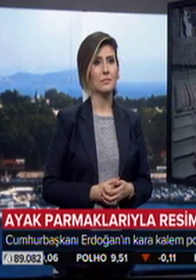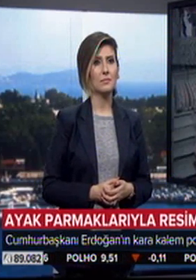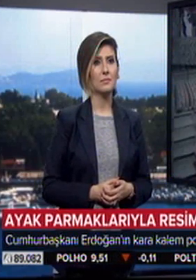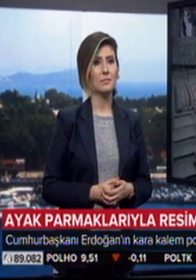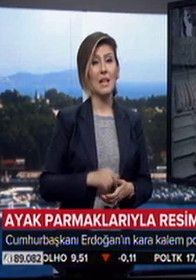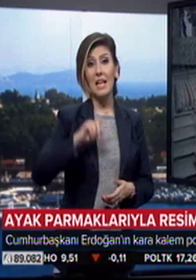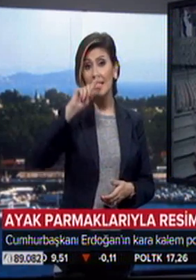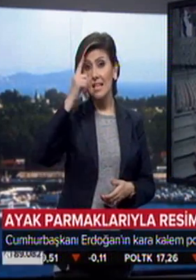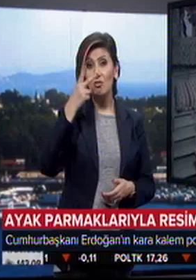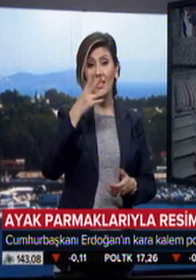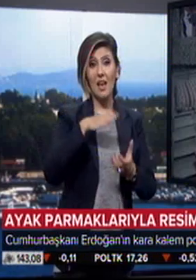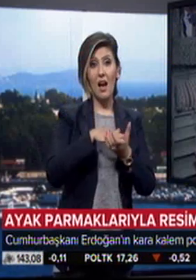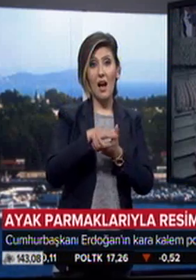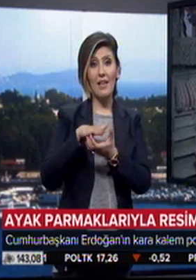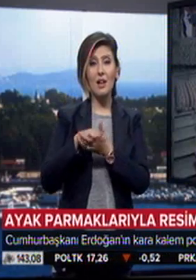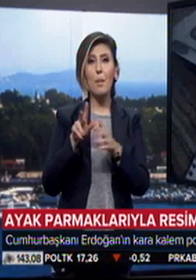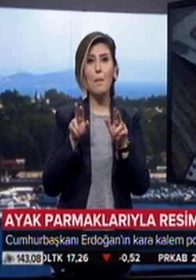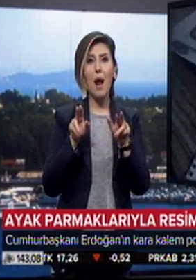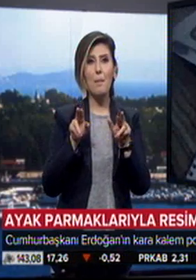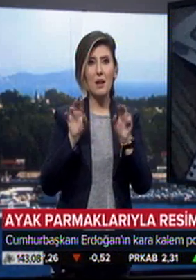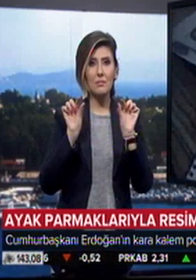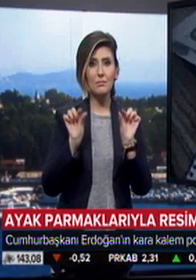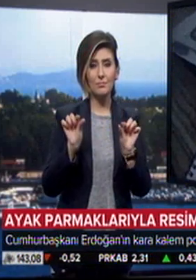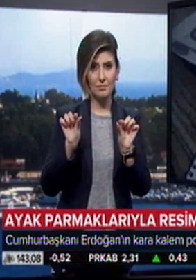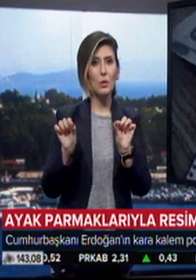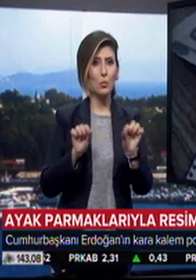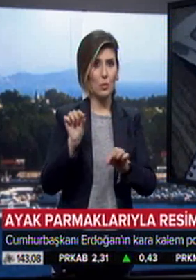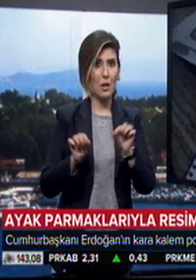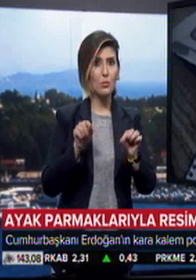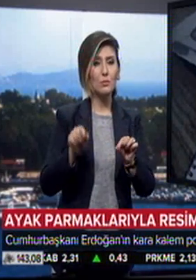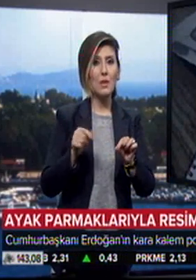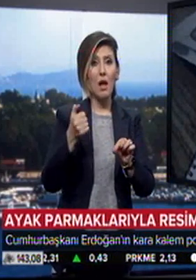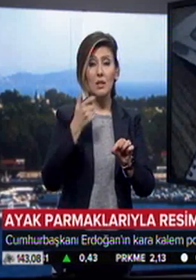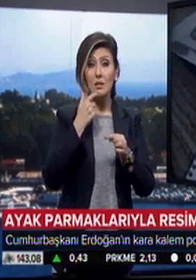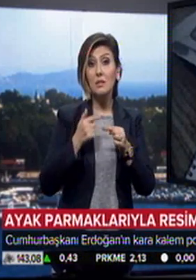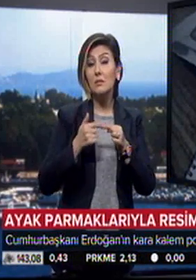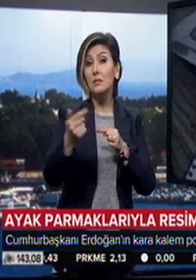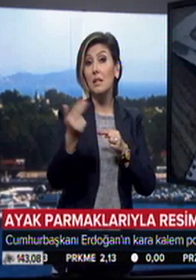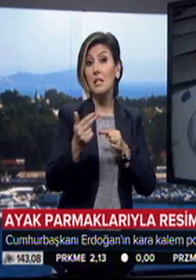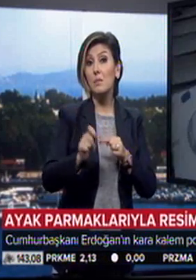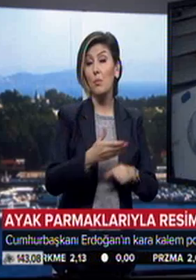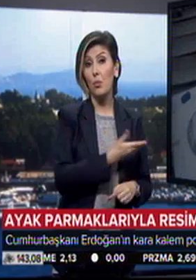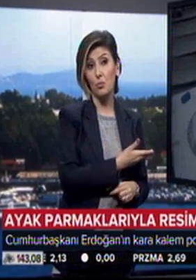Sadece iki ayak parmağını kullanabilen Rabia Asrak 6 yıldır resim çiziyor.